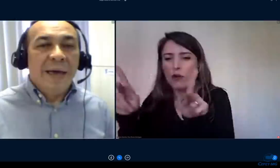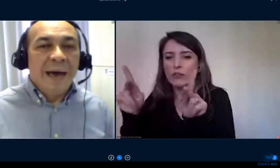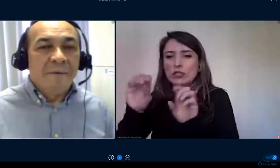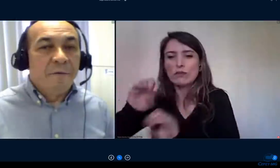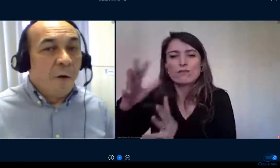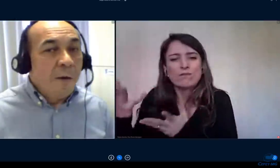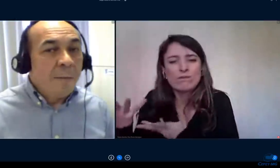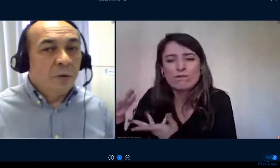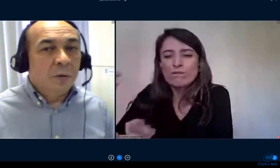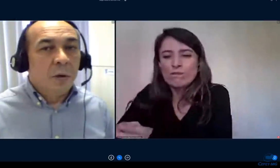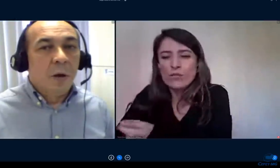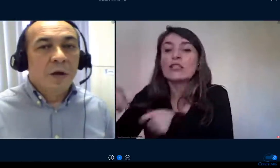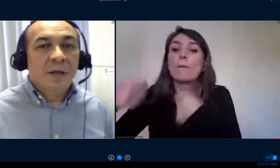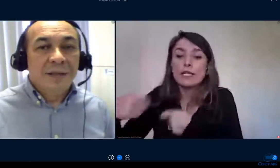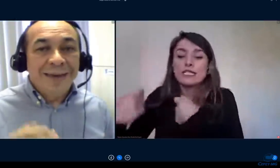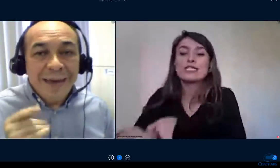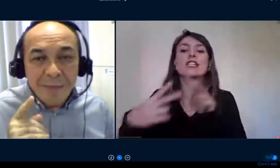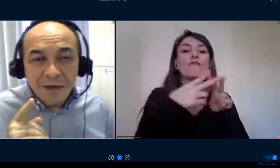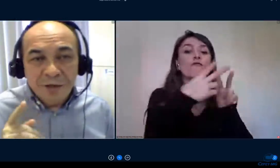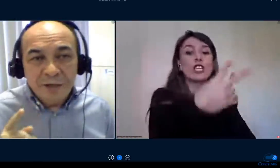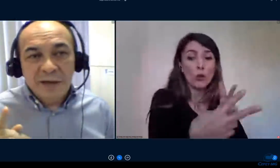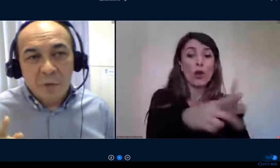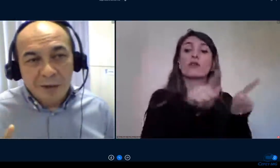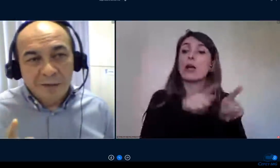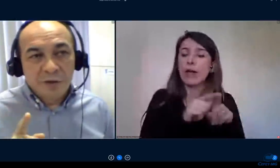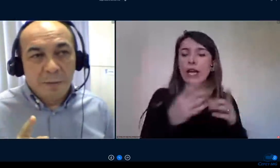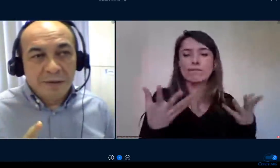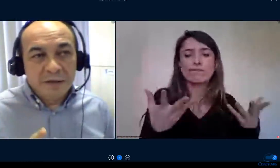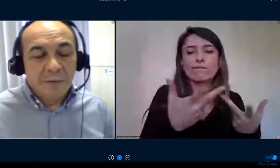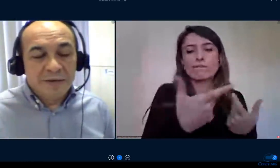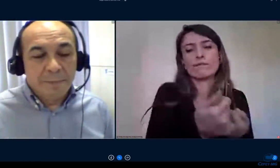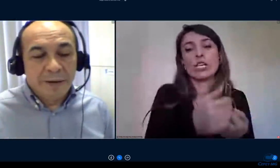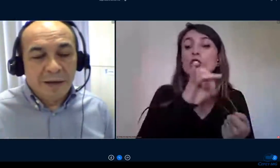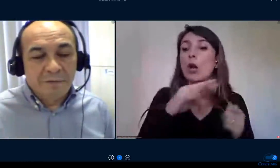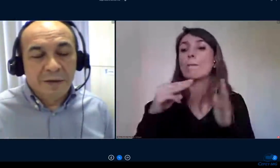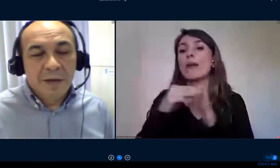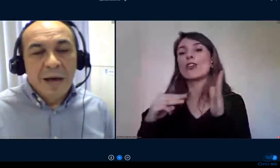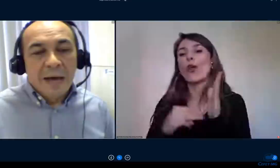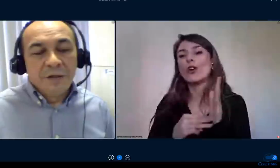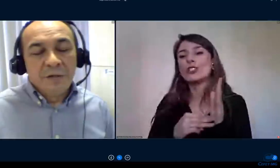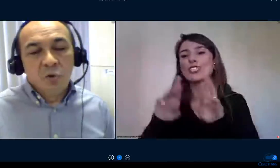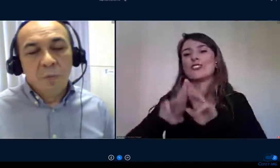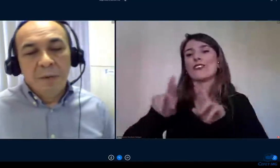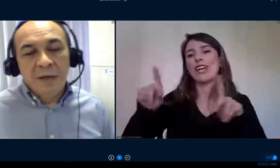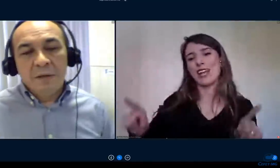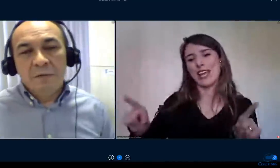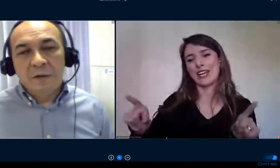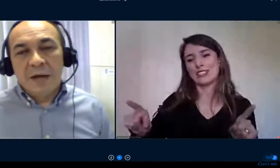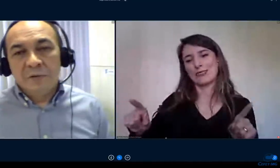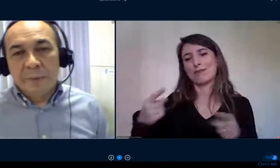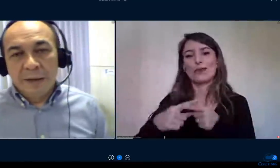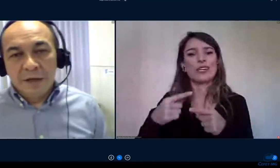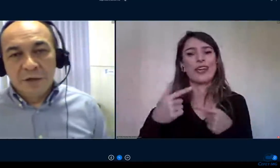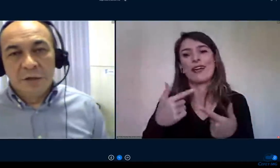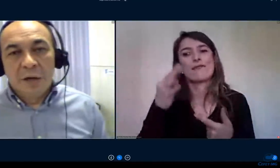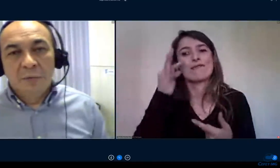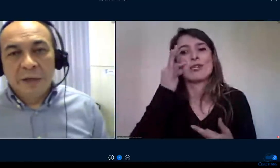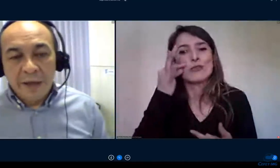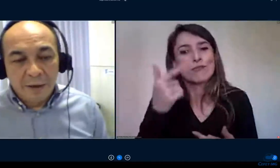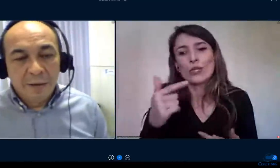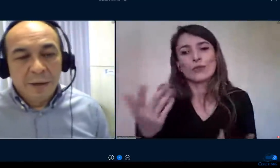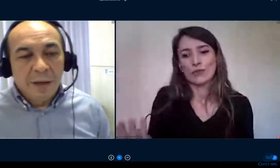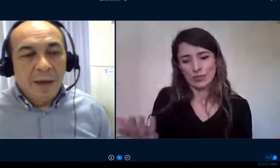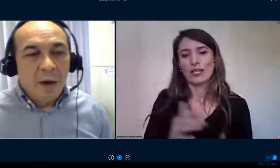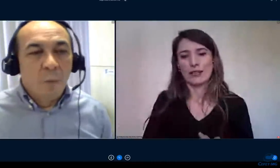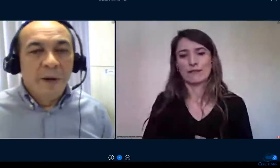muda é a forma metodológica de emergencialmente eu chamo a atenção essa palavra a gente subir atividades para que a gente não